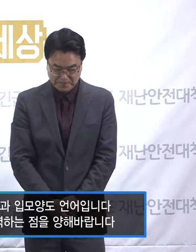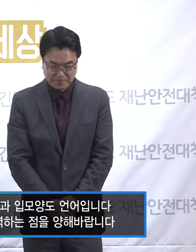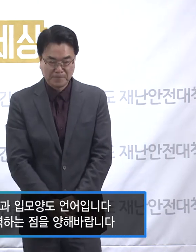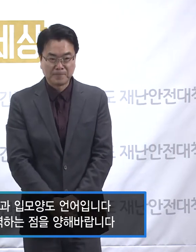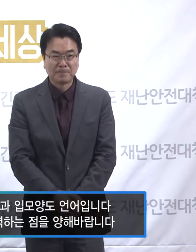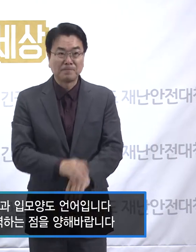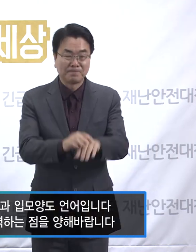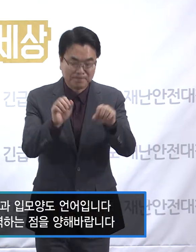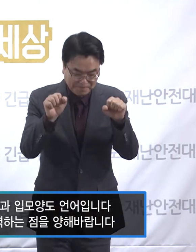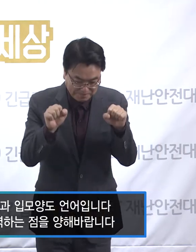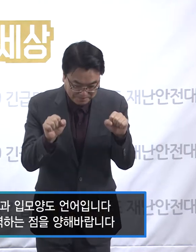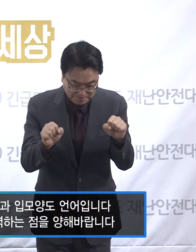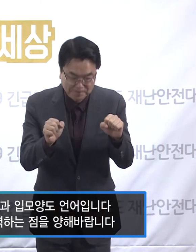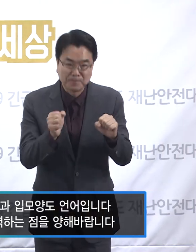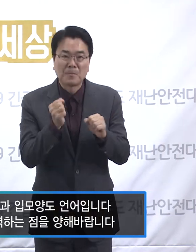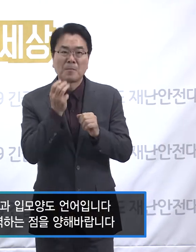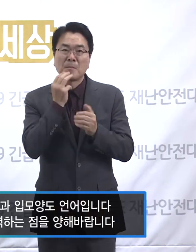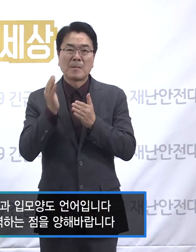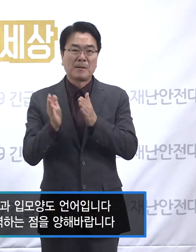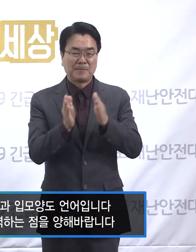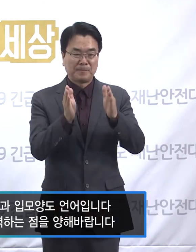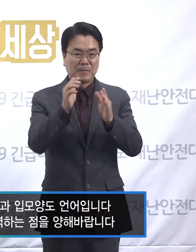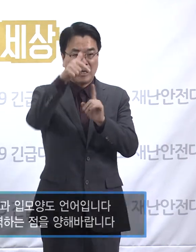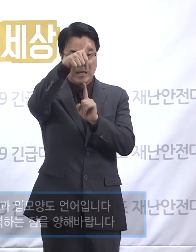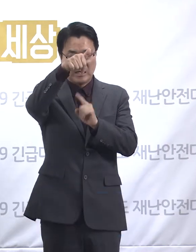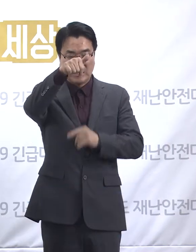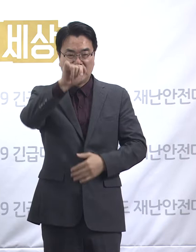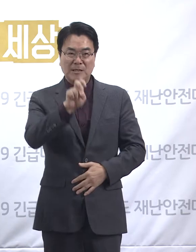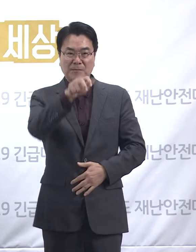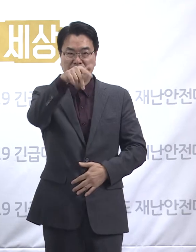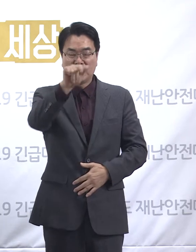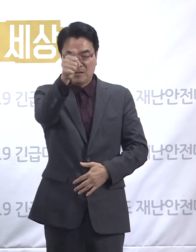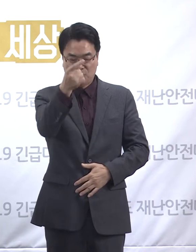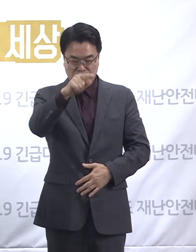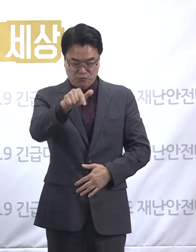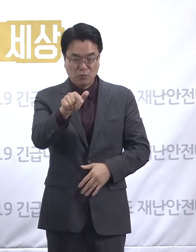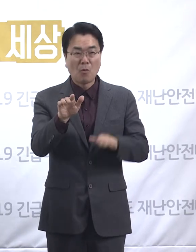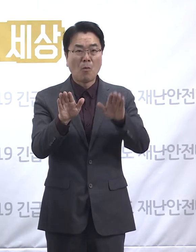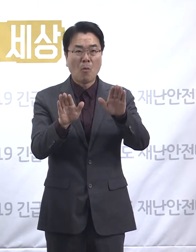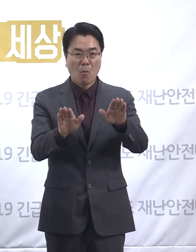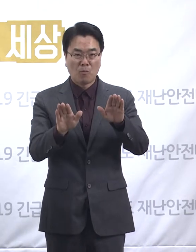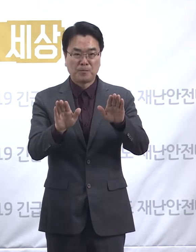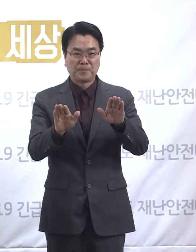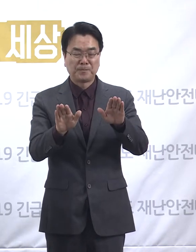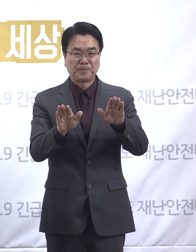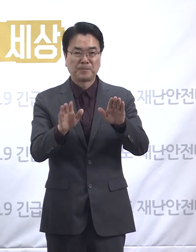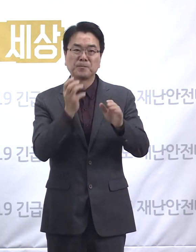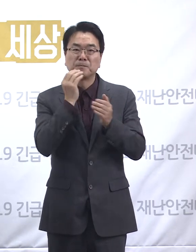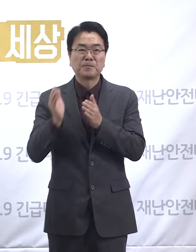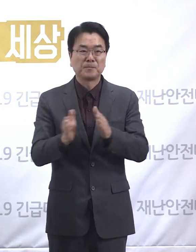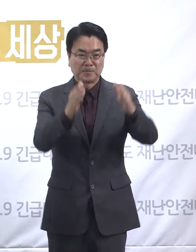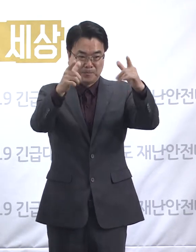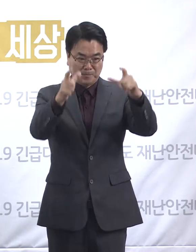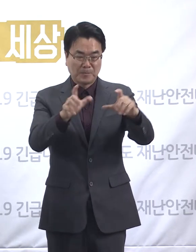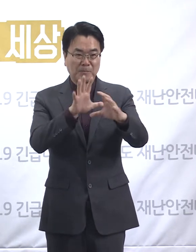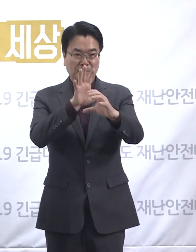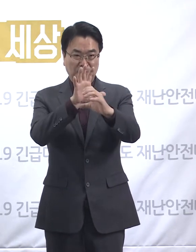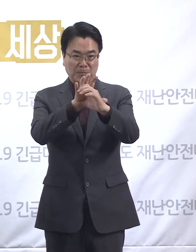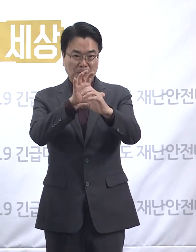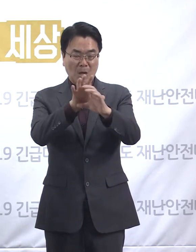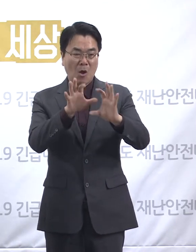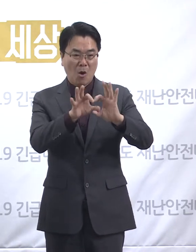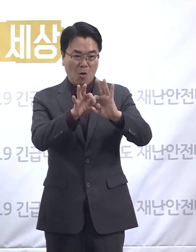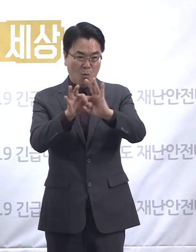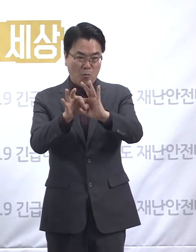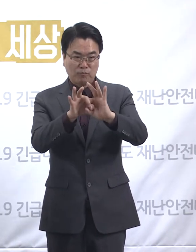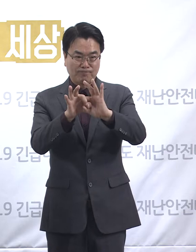안녕하십니까 경기도 보건건강국장 김재훈입니다. 10월 16일 금요일 오늘 경기도 코로나19 대응 관련